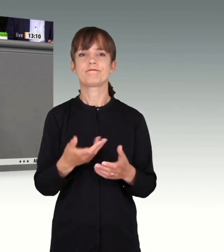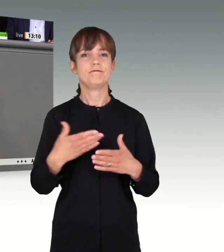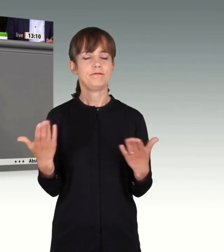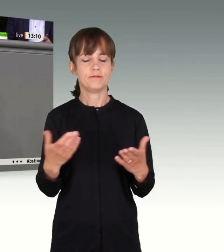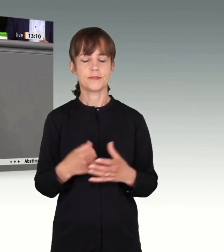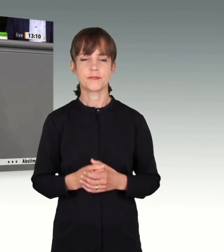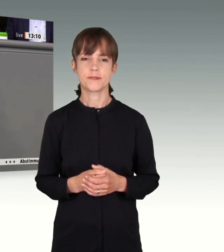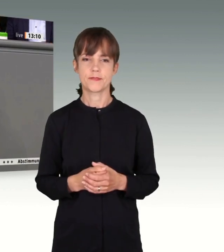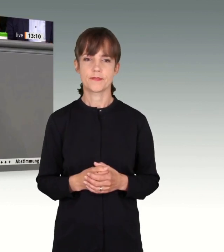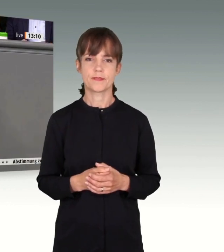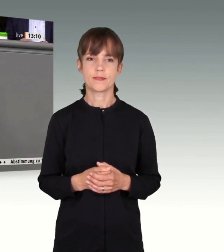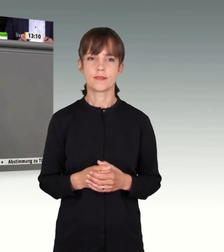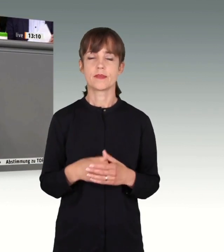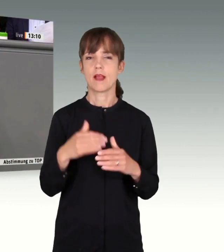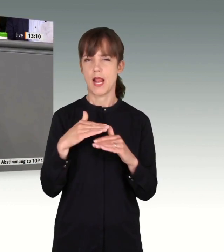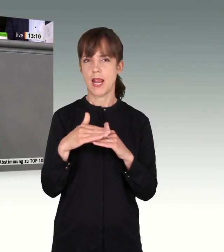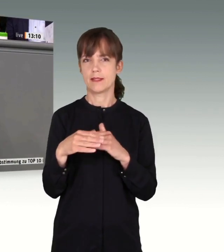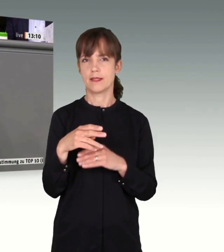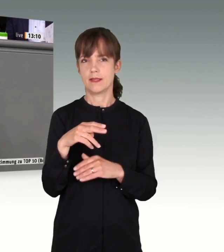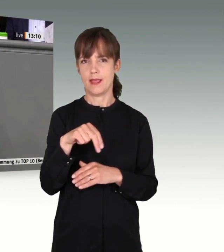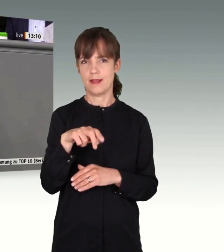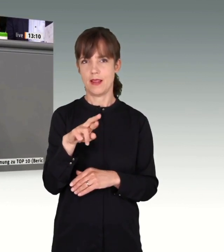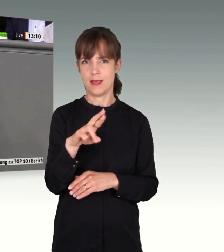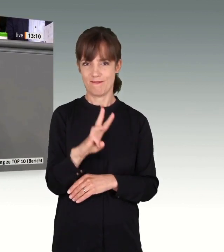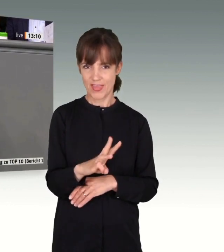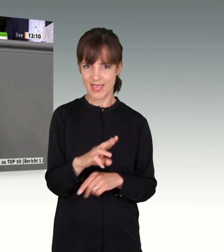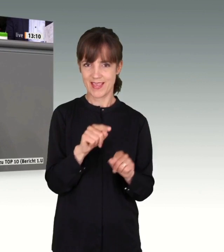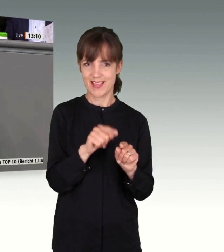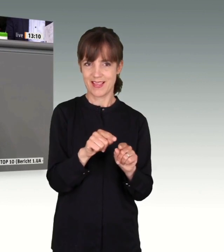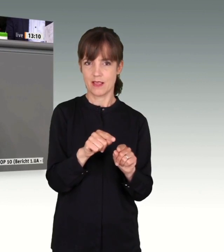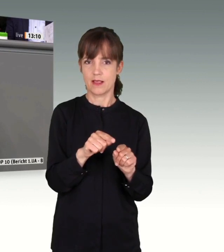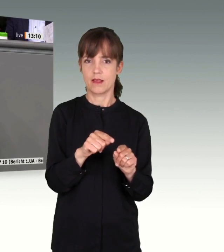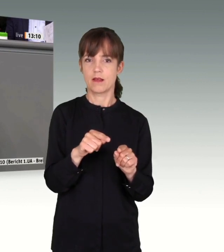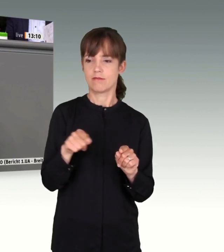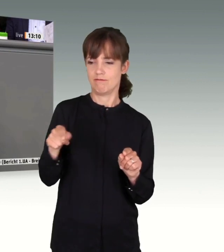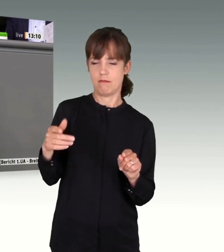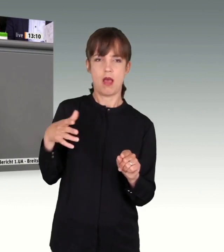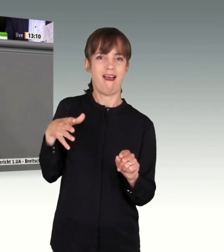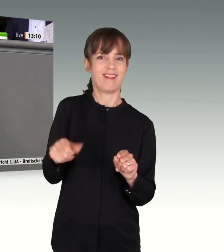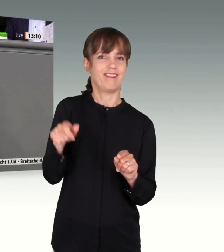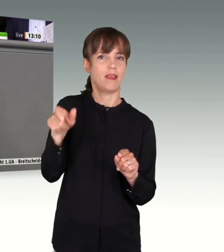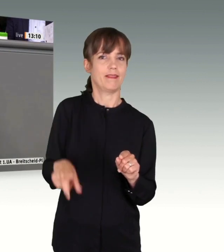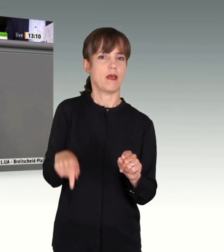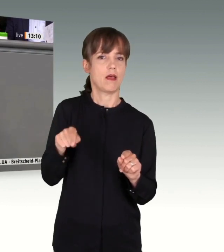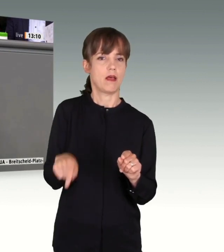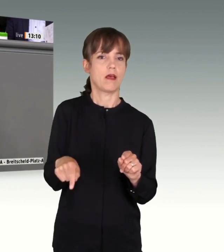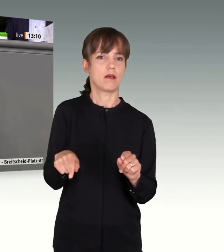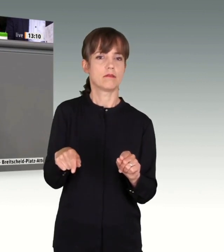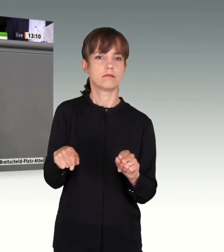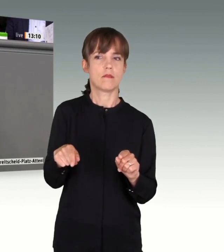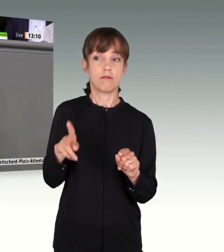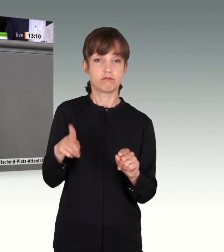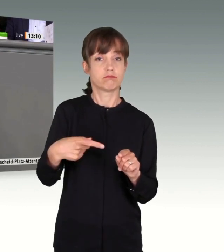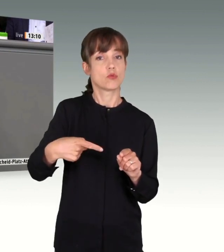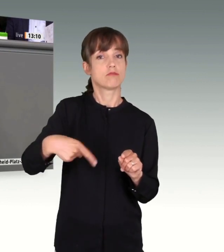das Land Nordrhein-Westfalen bei der Abschiebung des ausreisepflichtigen Attentäters nicht konsequent genug